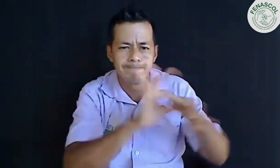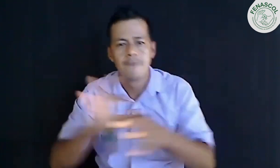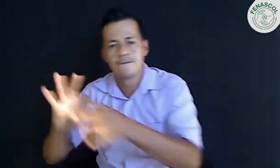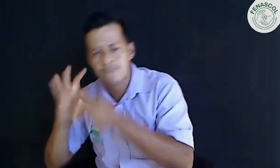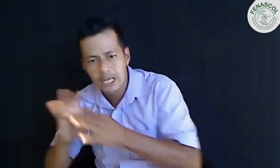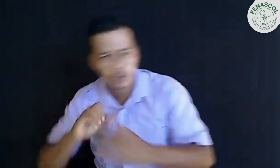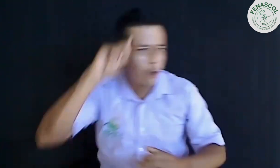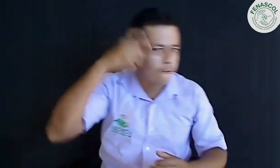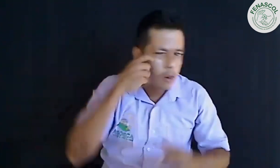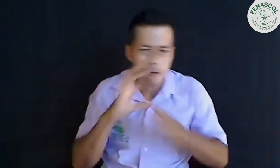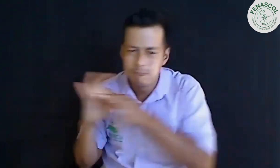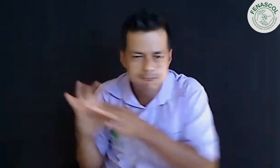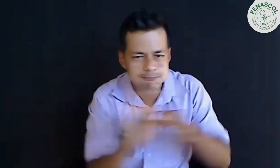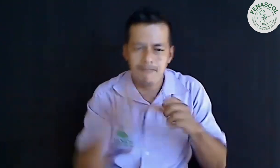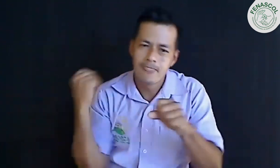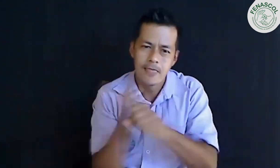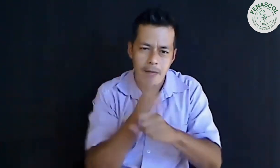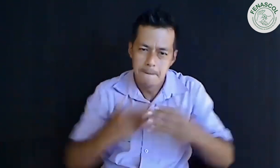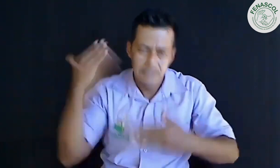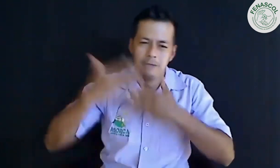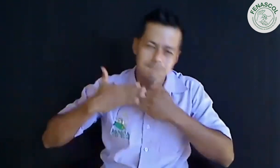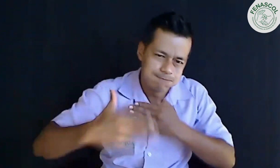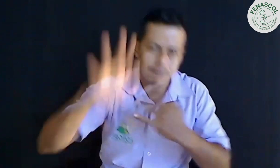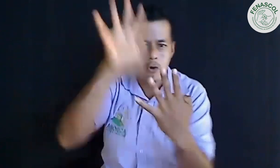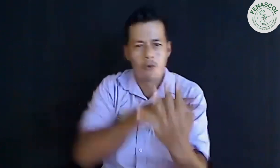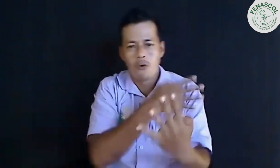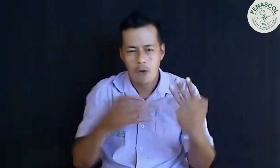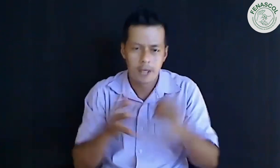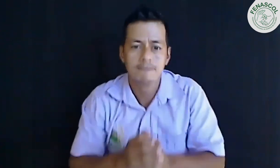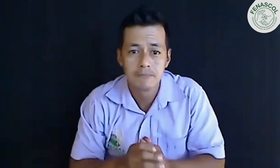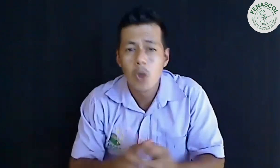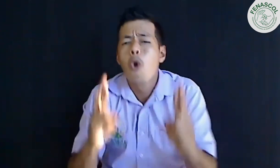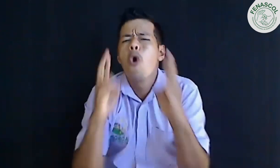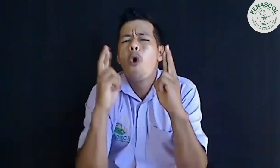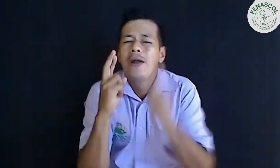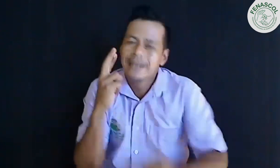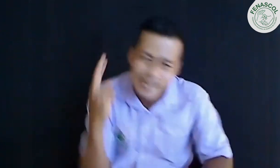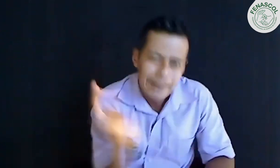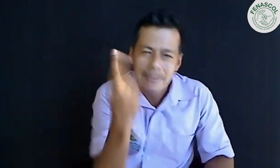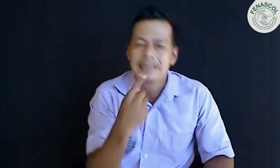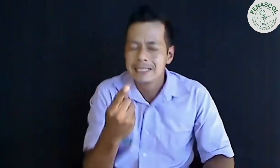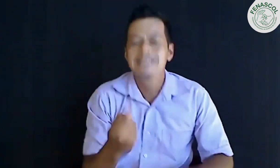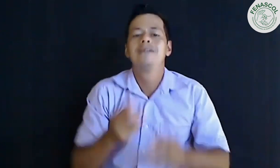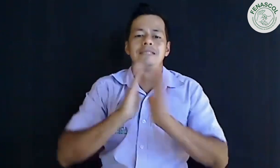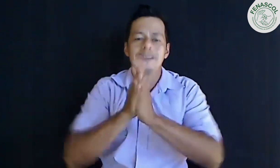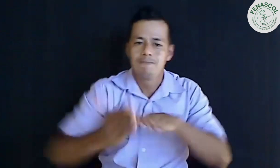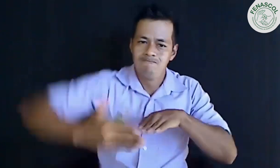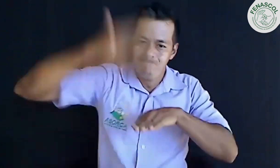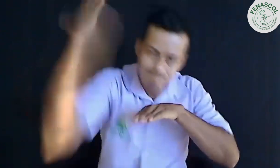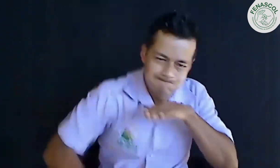Estas acciones que trabaja FENASCOL con el Ministerio de Transporte son de gran importancia y esperamos lograrlo a finales de este